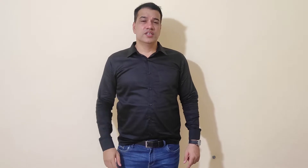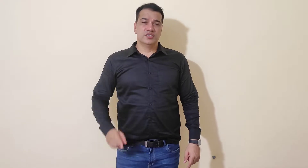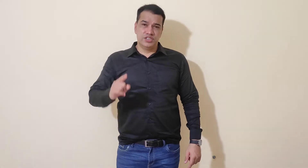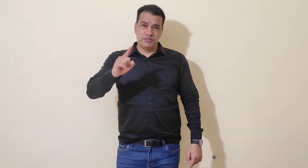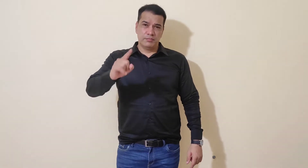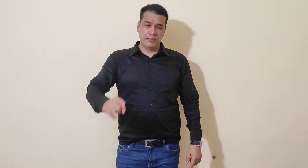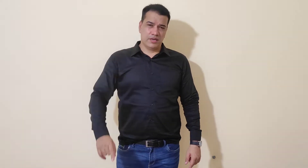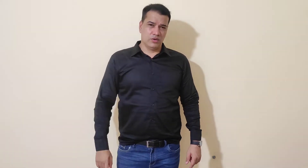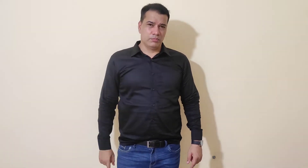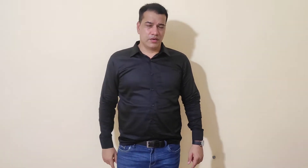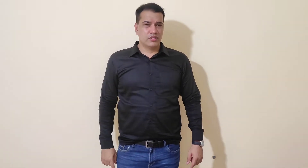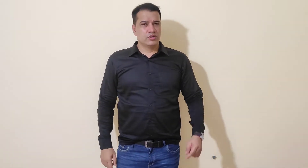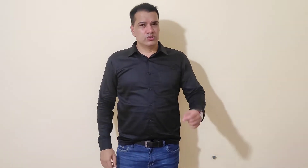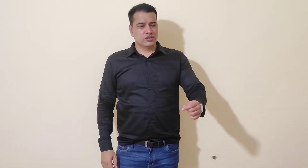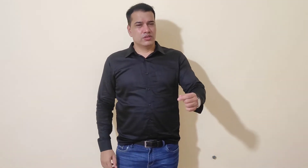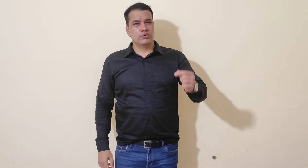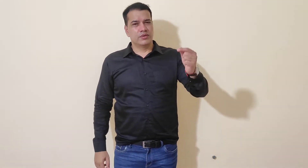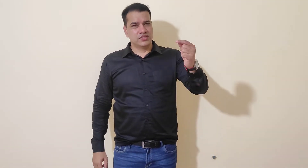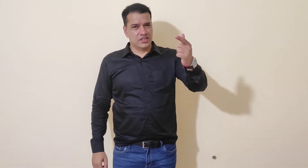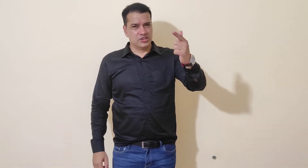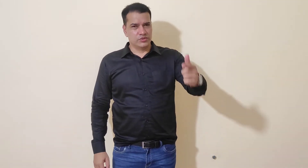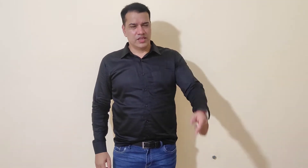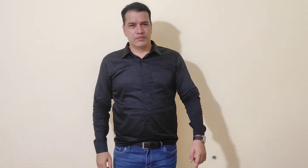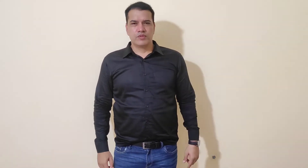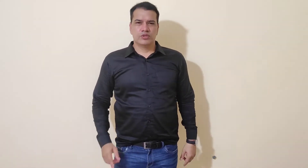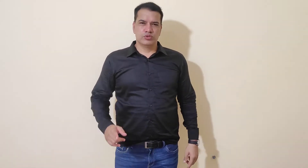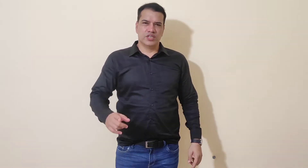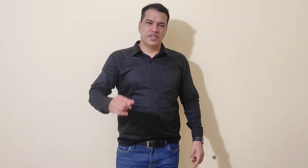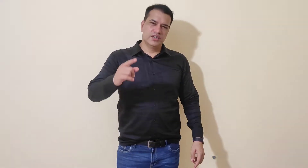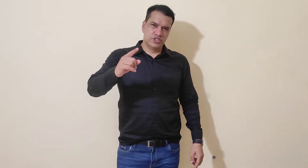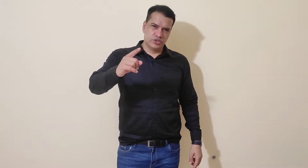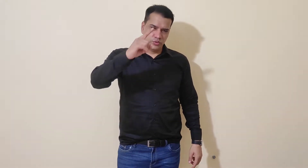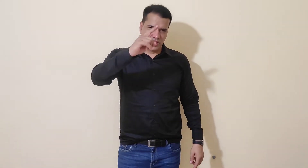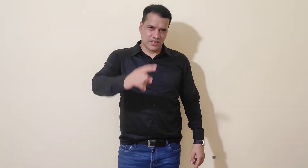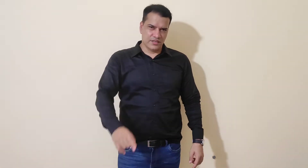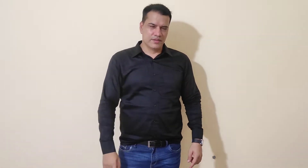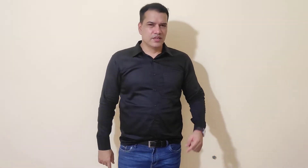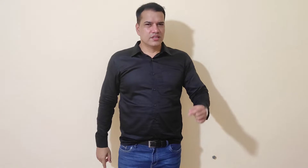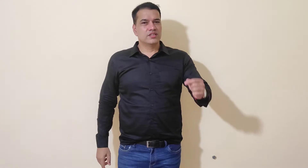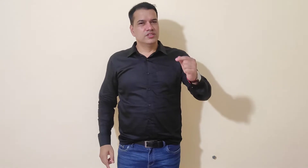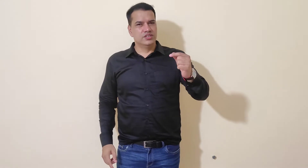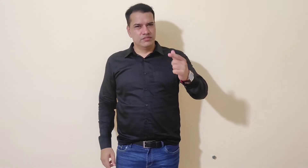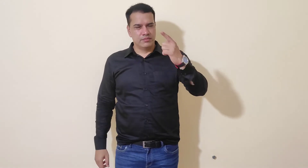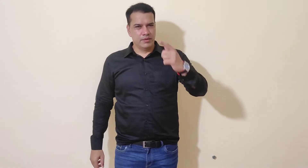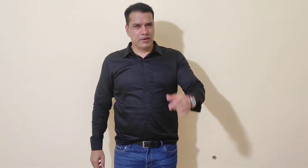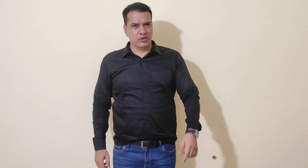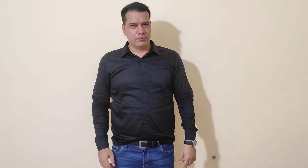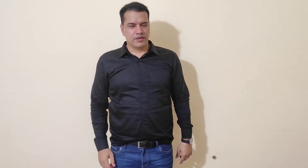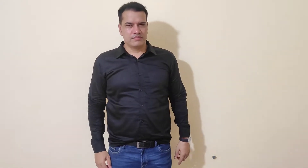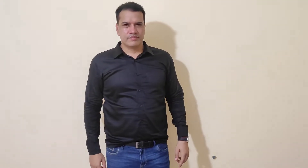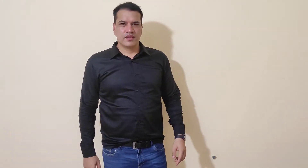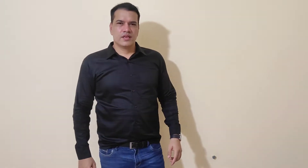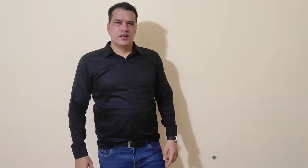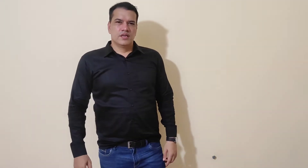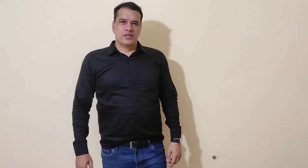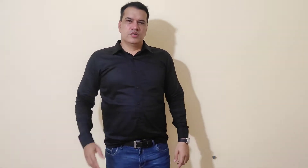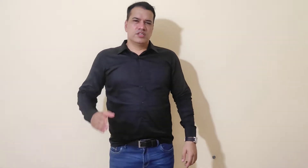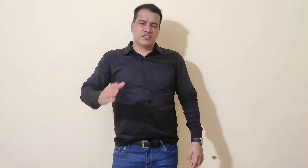थे जीवन बिमा के उपर इस कवीता को जरा ध्यान से सुनेगा तो चलिए शुरू करते हैं कवीता जीवन बिमा के उपर जो इस